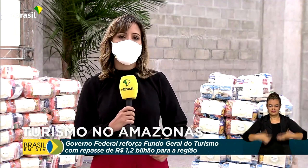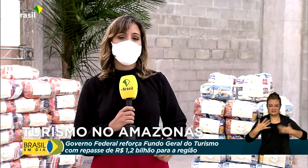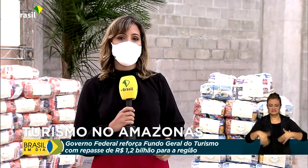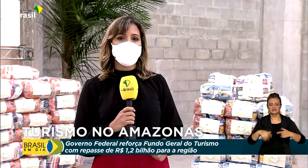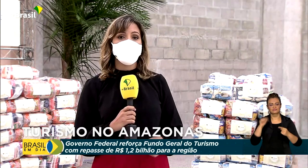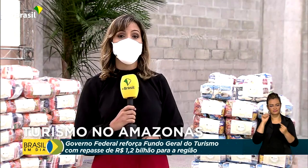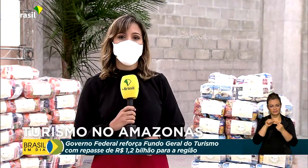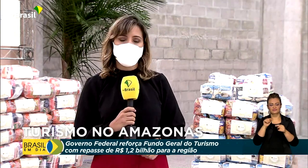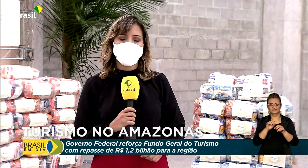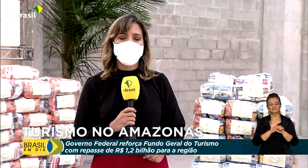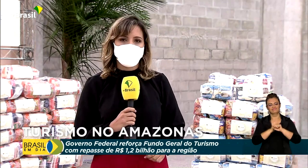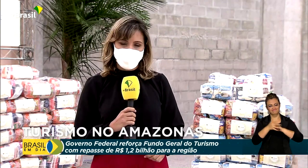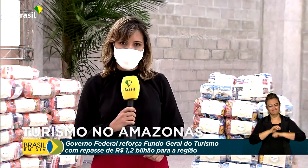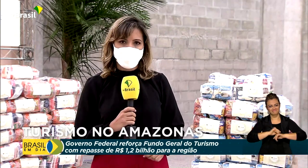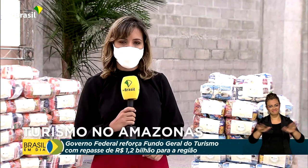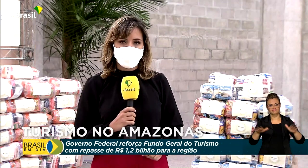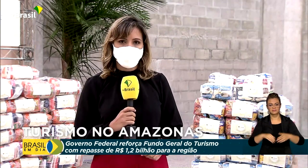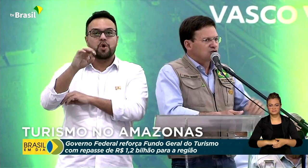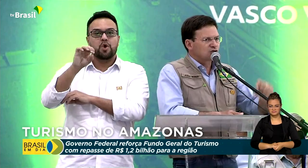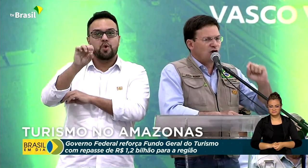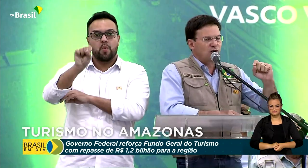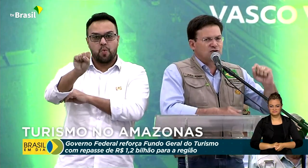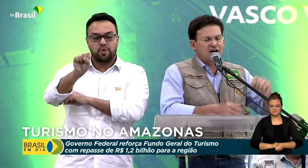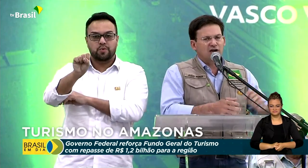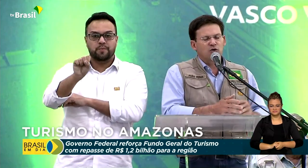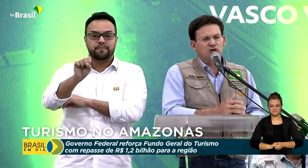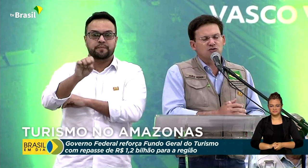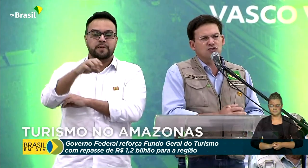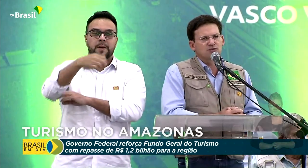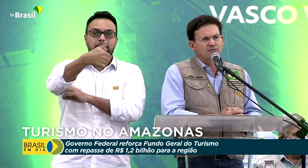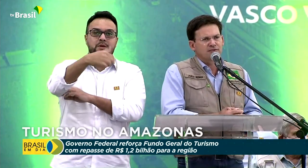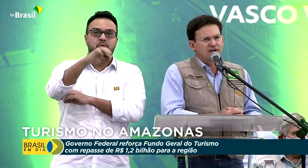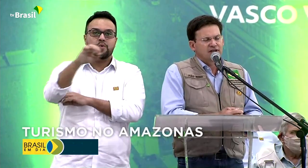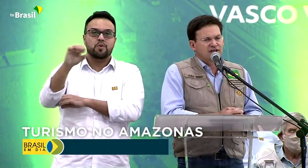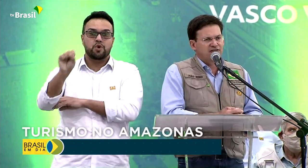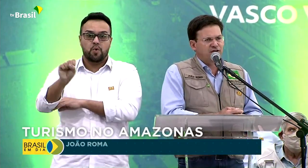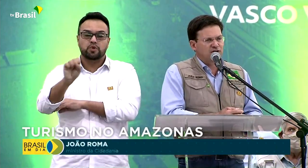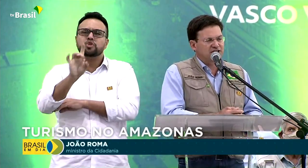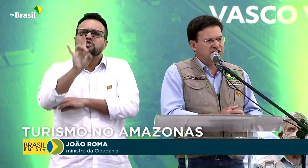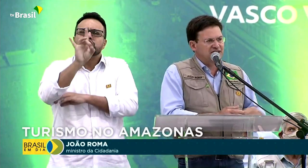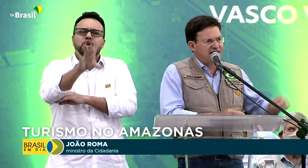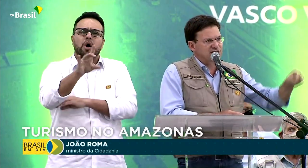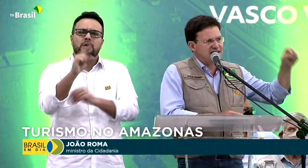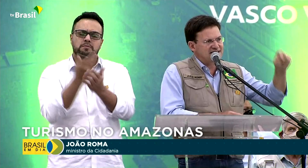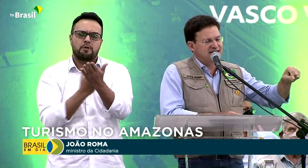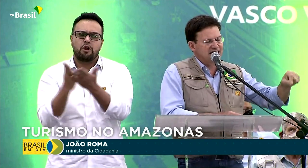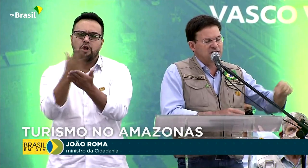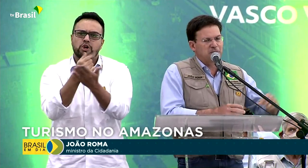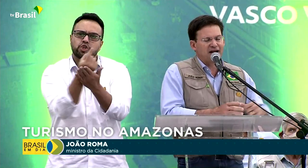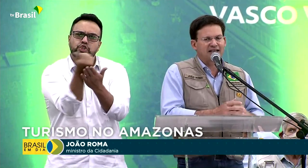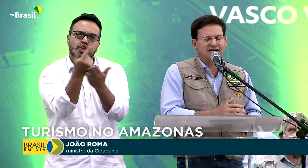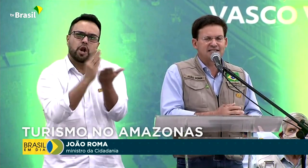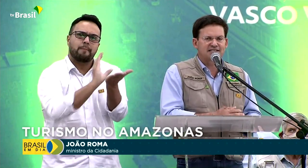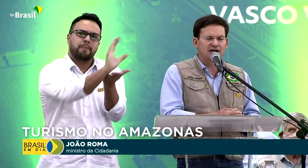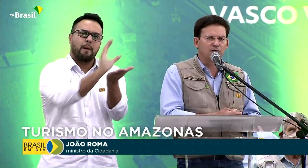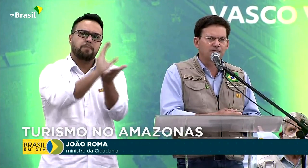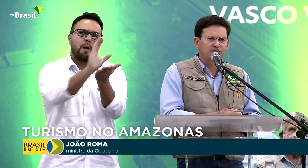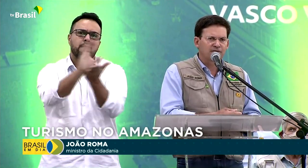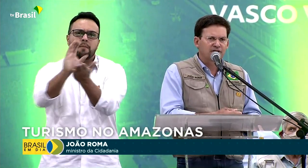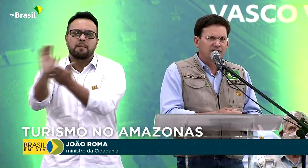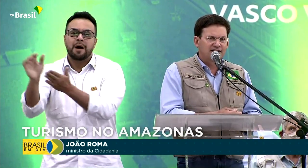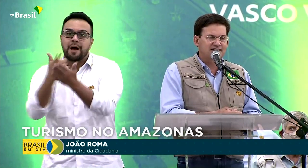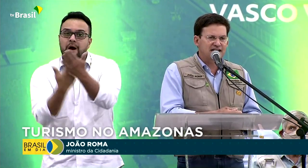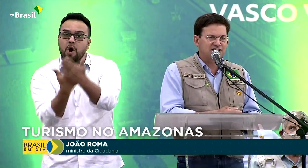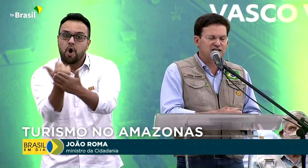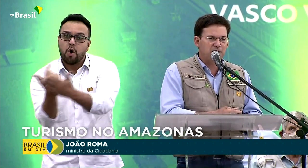da pandemia do novo coronavírus. Só com os recursos que foram destinados esse ano para aquisição